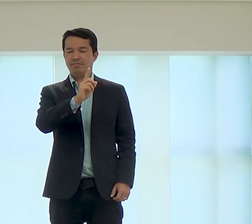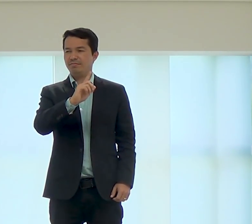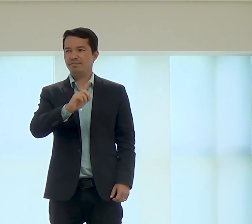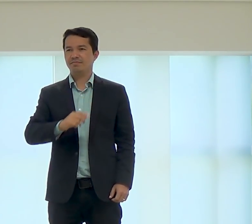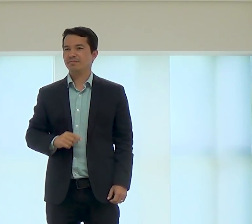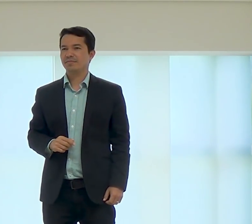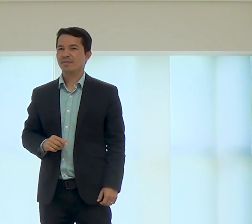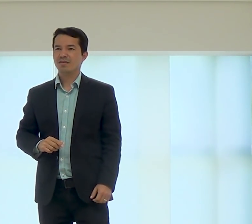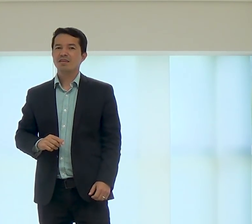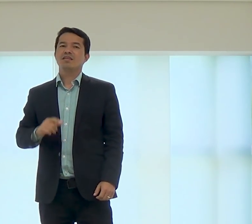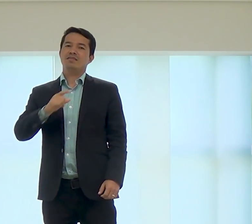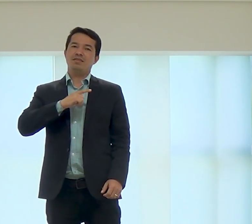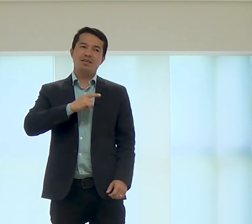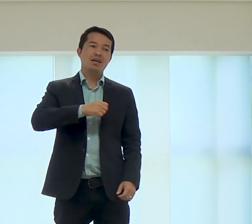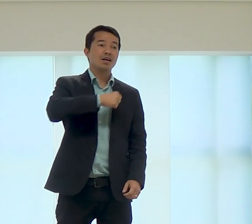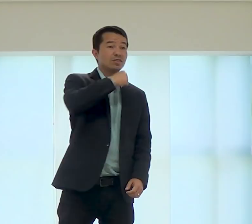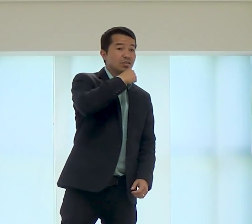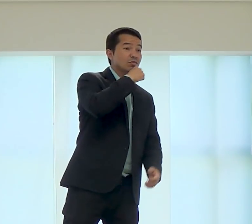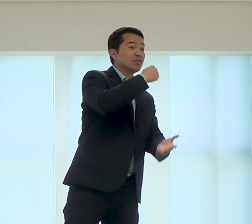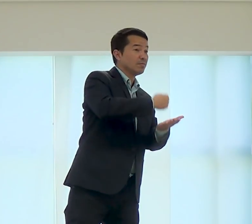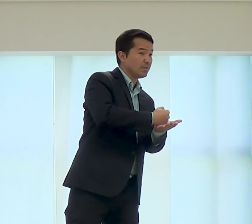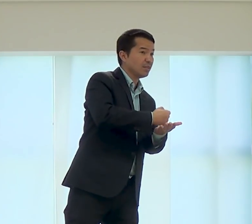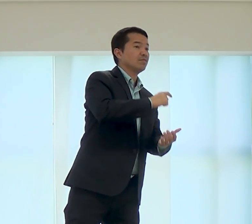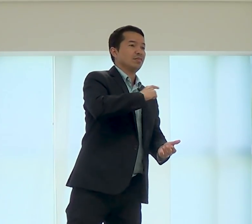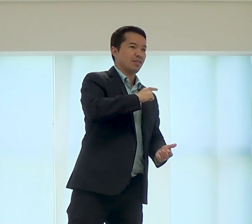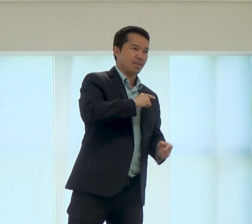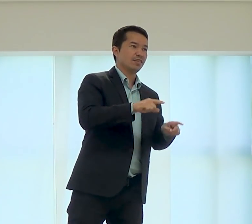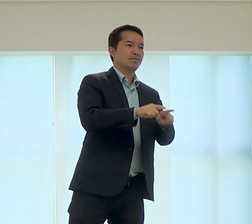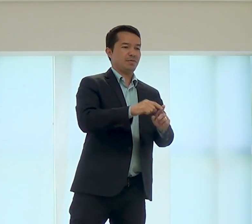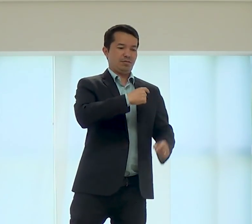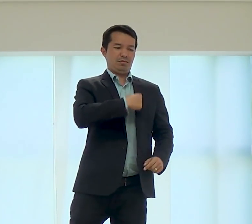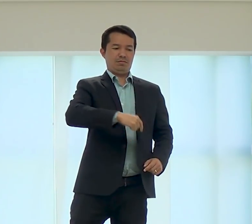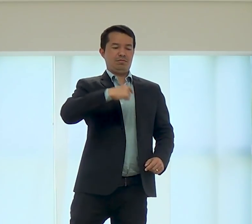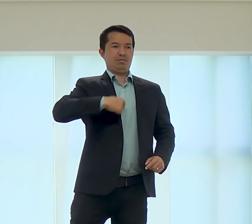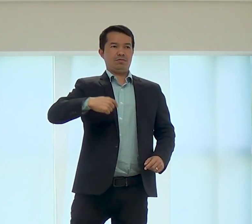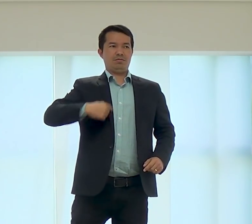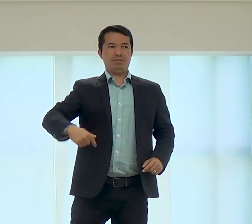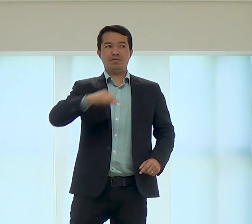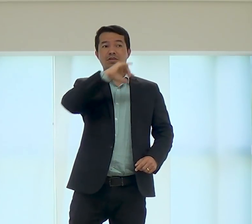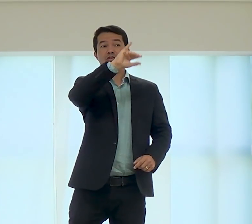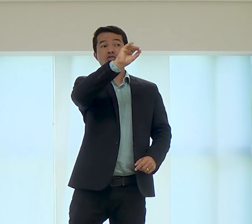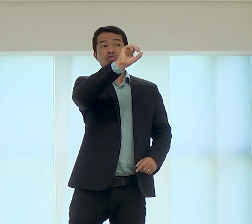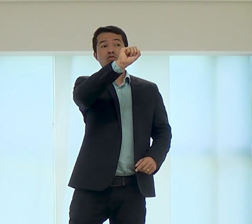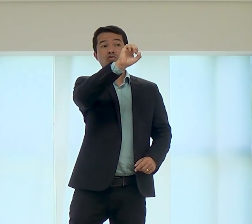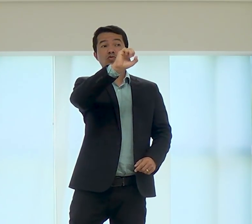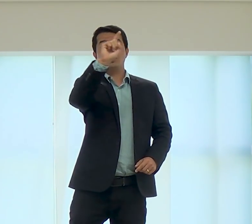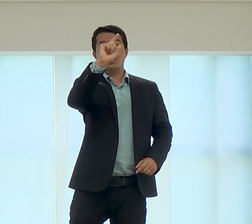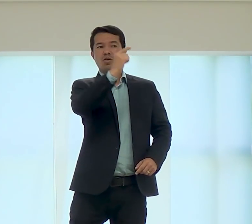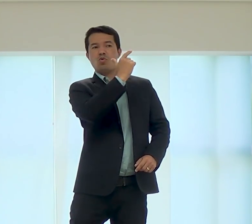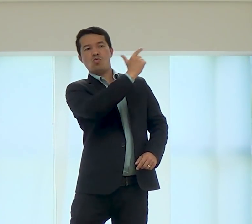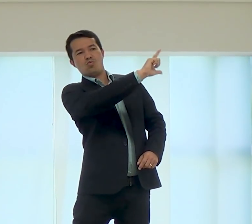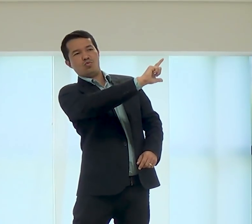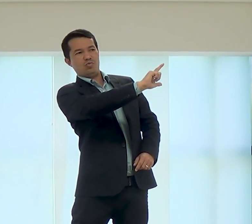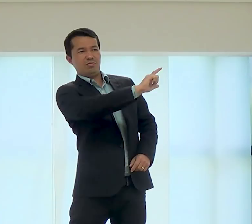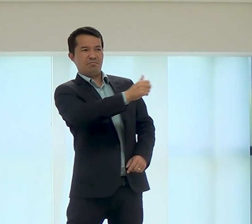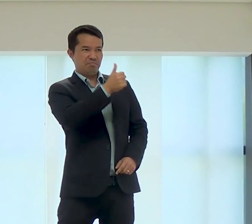Não, não é isso, isso é diferente. No Velho Testamento tem esse José, mas nós estamos falando de